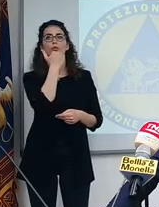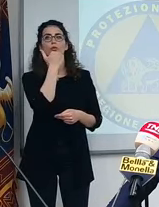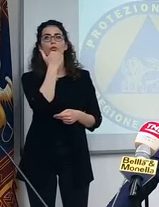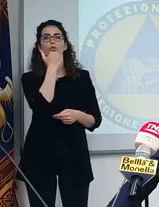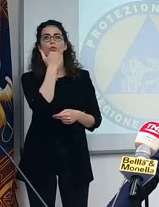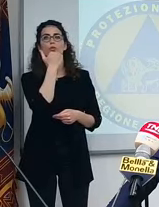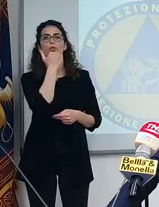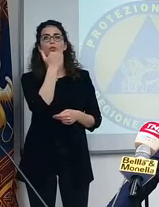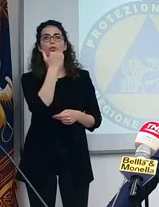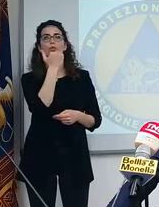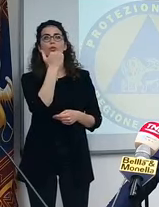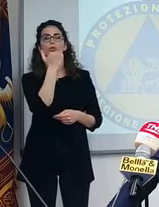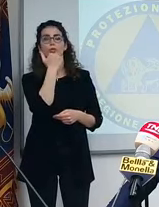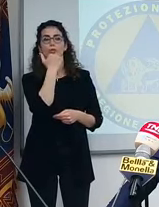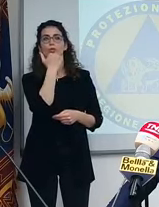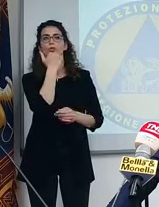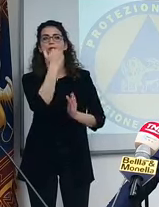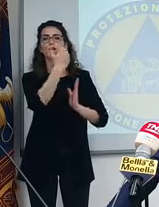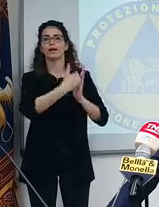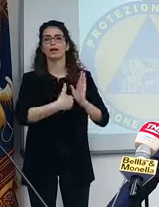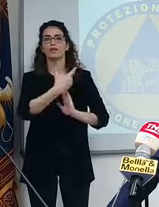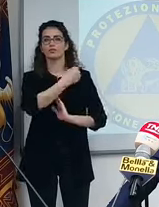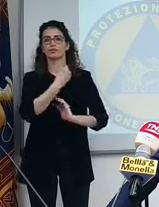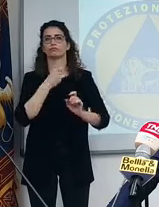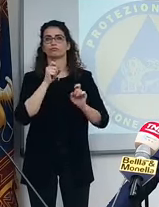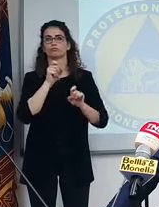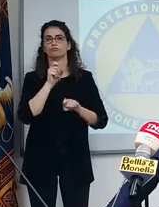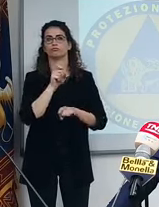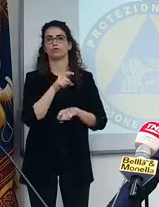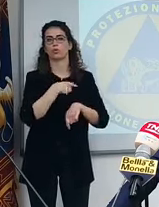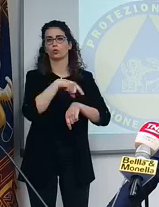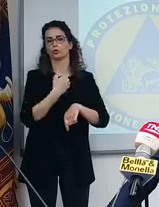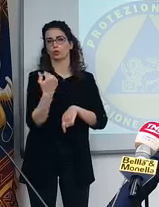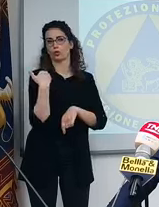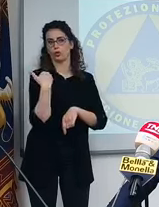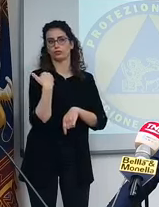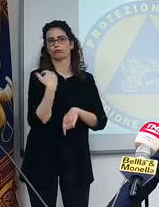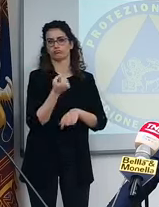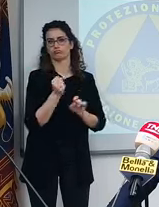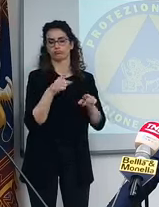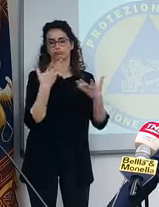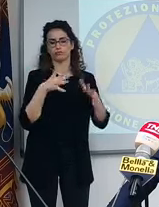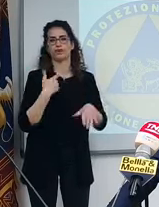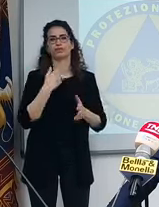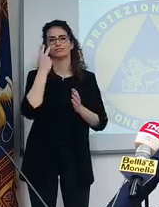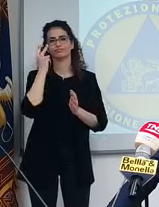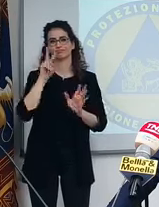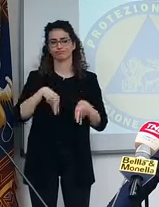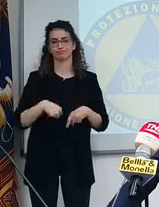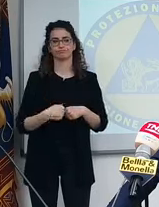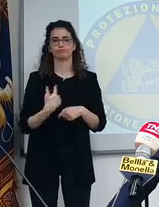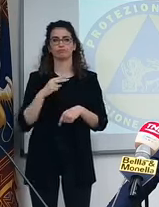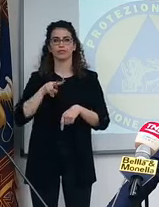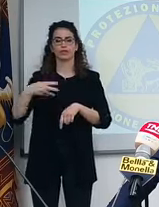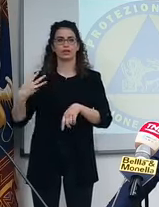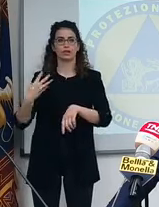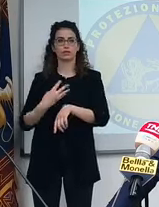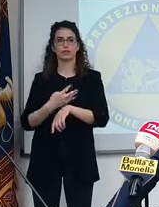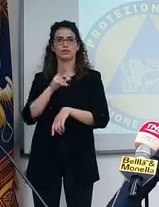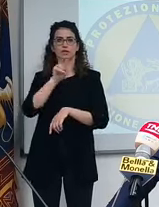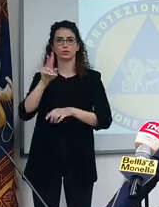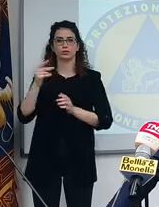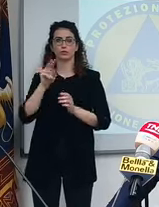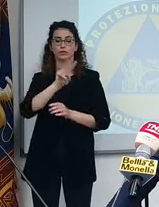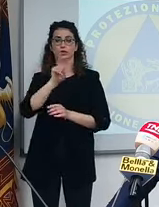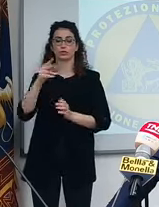dei vaccini vi è già stato inviato un'ora facile? Quindi vedete lì tutti i dati. L'ultima 24.000 hanno fatto il 22